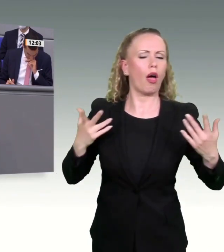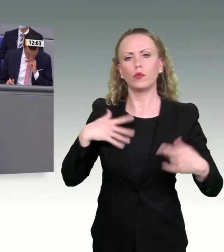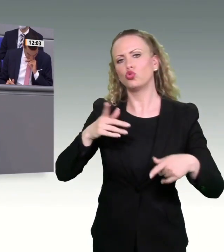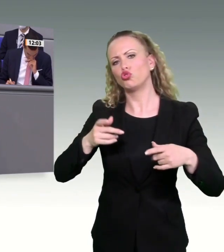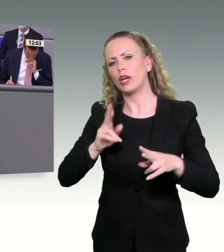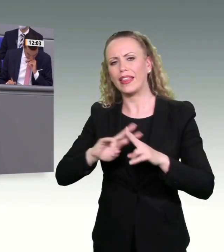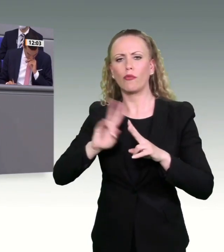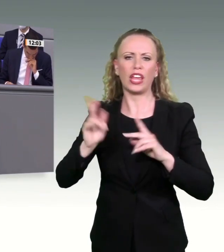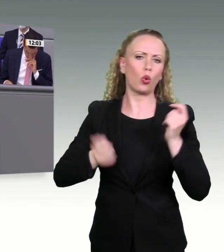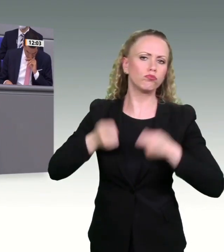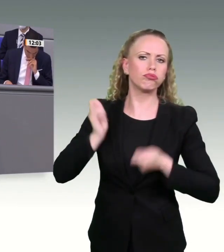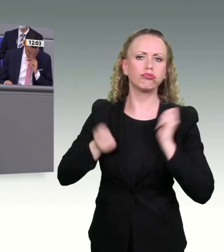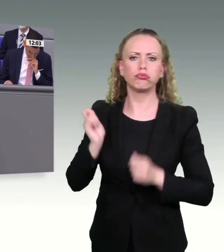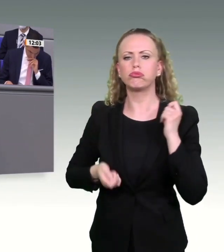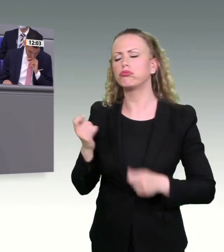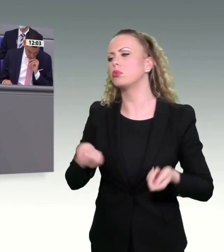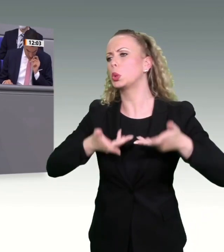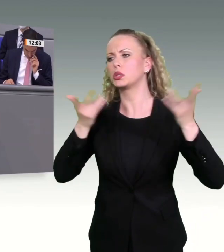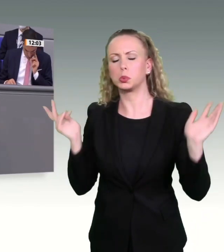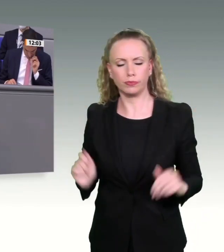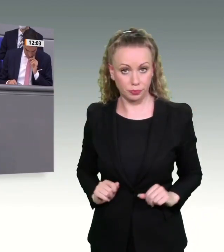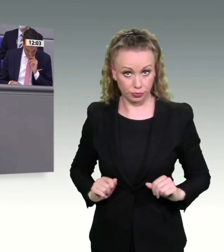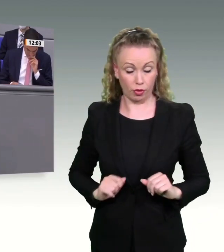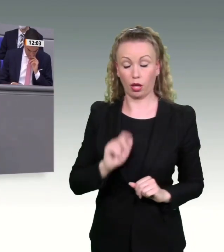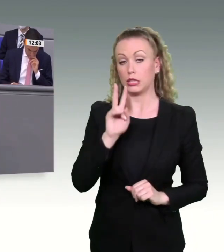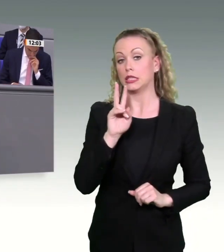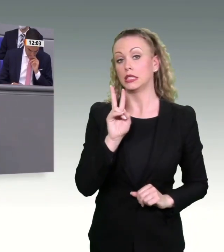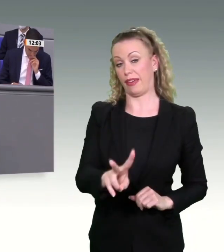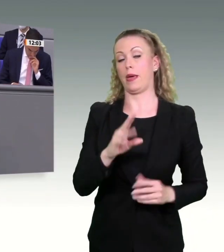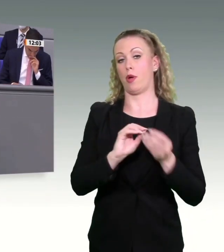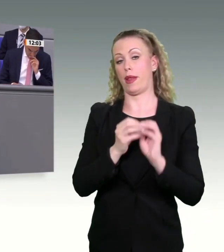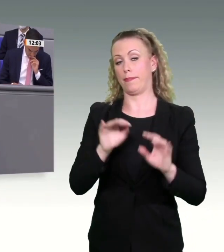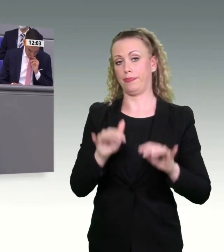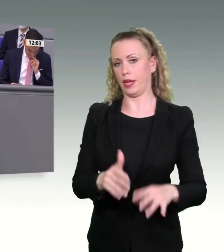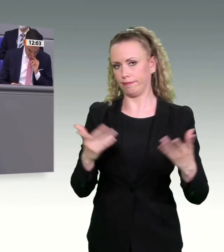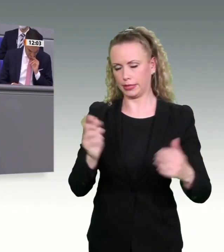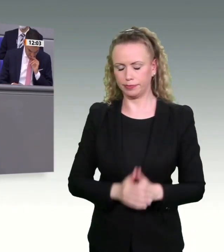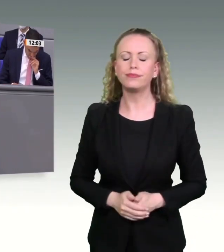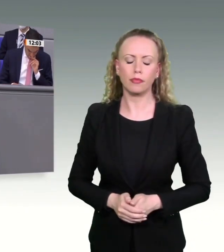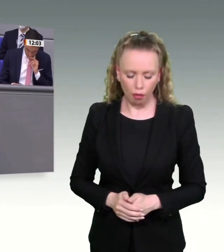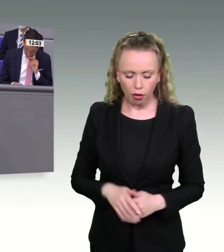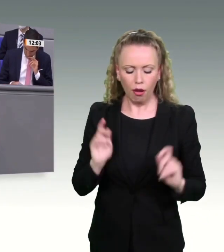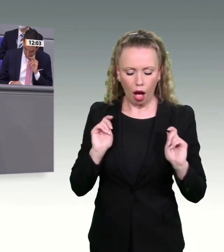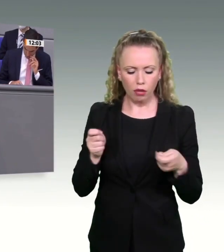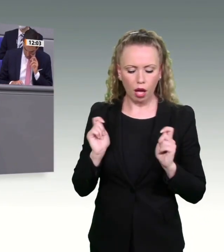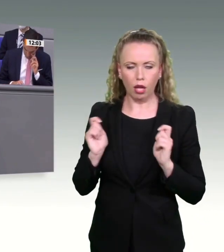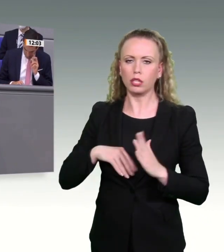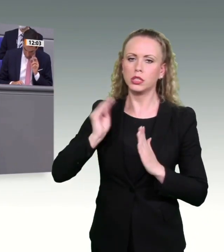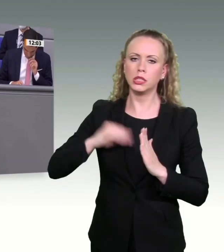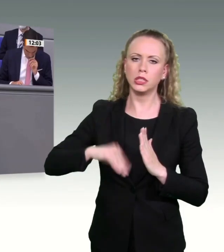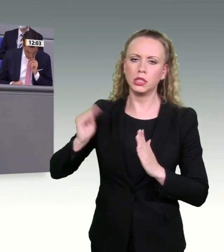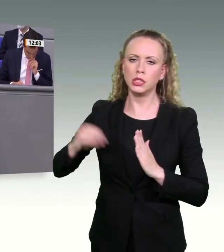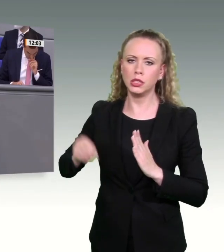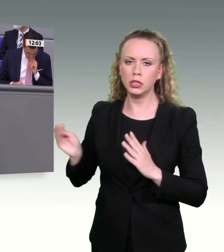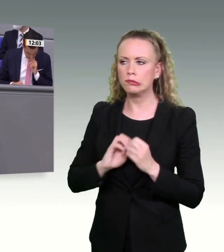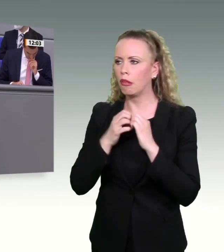irgendetwas anderes tun wollen, dann haben Sie zwei Probleme. Das eine ist die riesige bürokratische Hürde, um das zu tun, egal, was Sie machen. Das